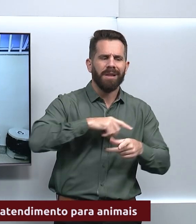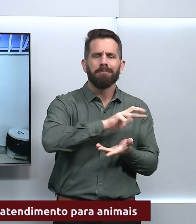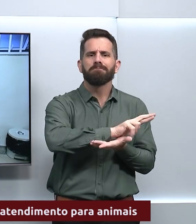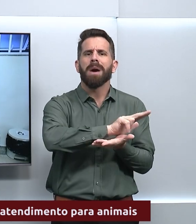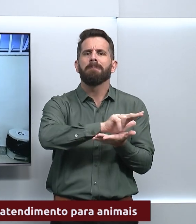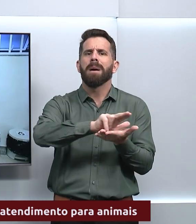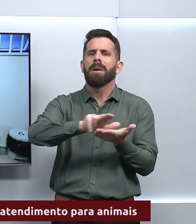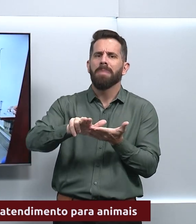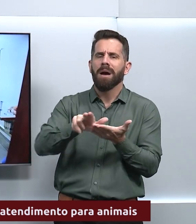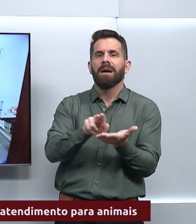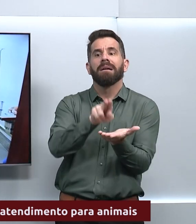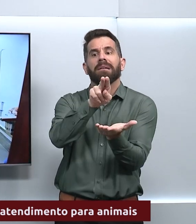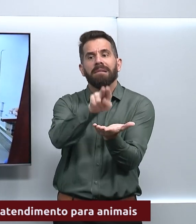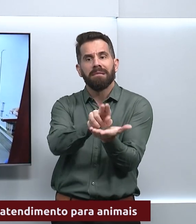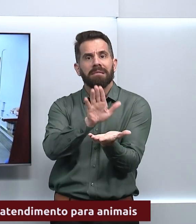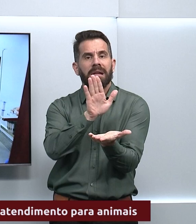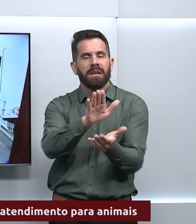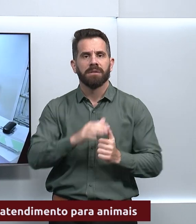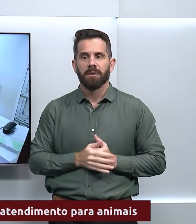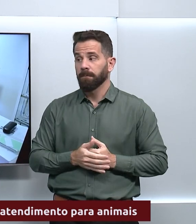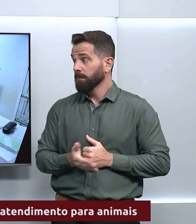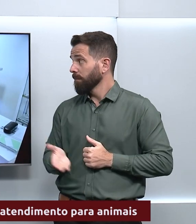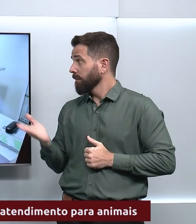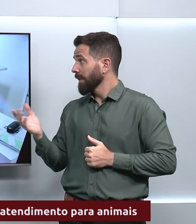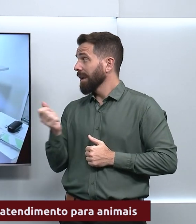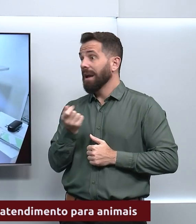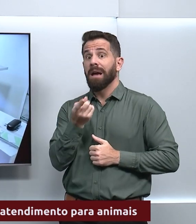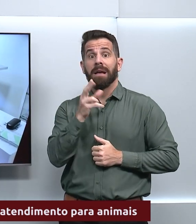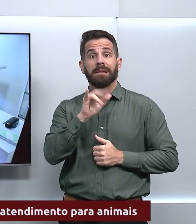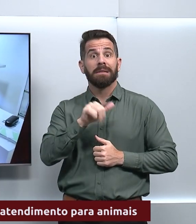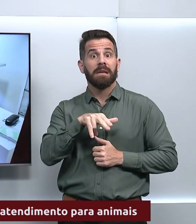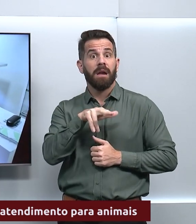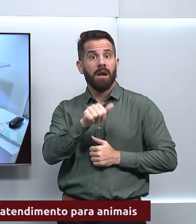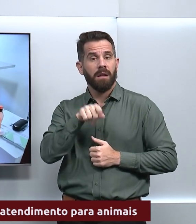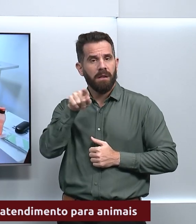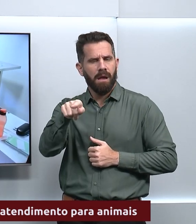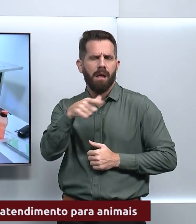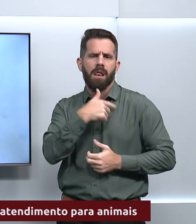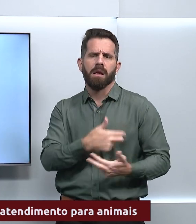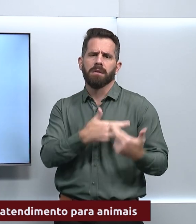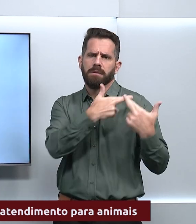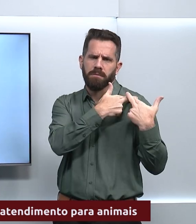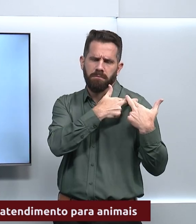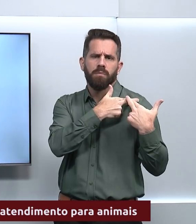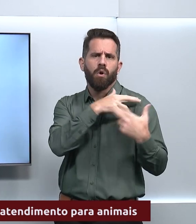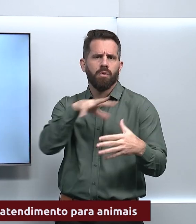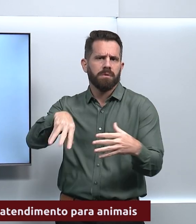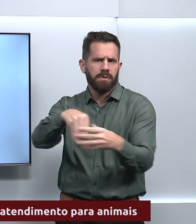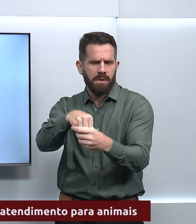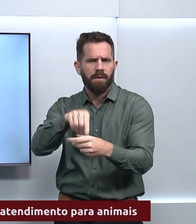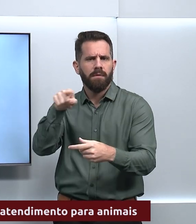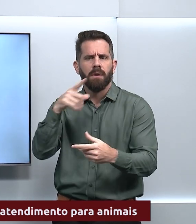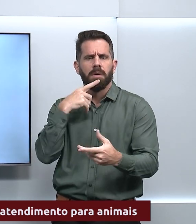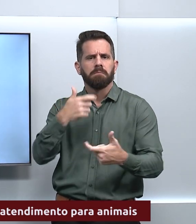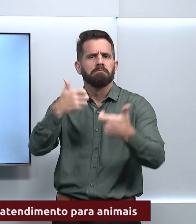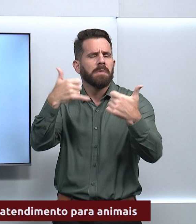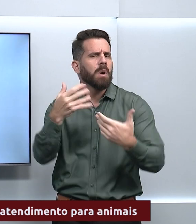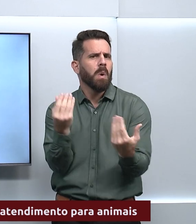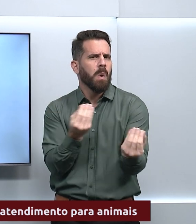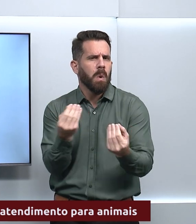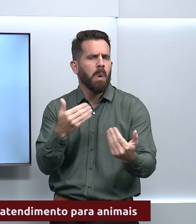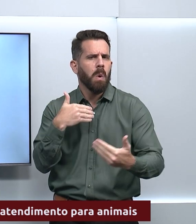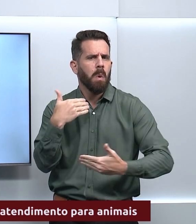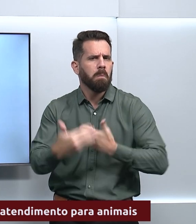internação. Adriana Paz, médica veterinária responsável pela unidade, fala sobre o compromisso do trabalho.